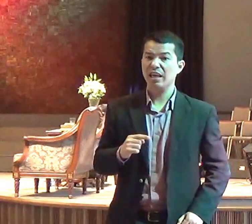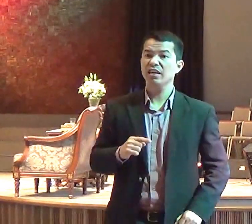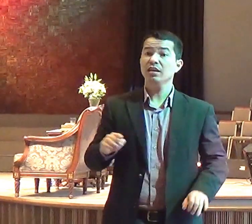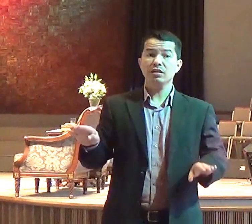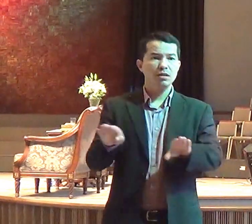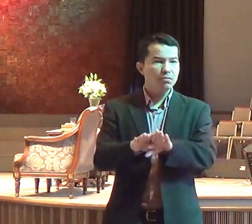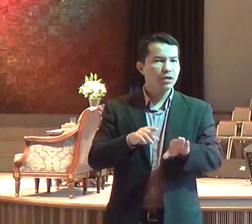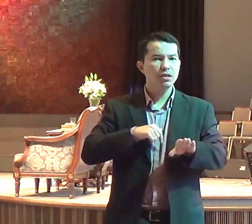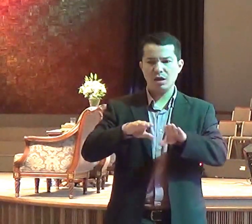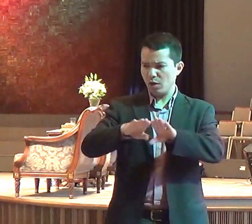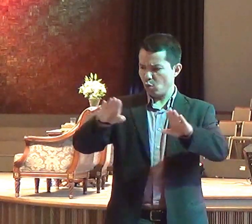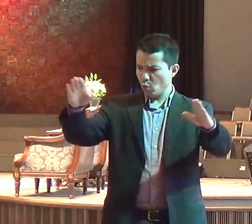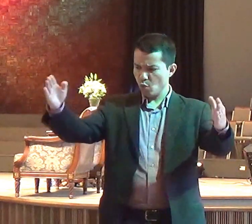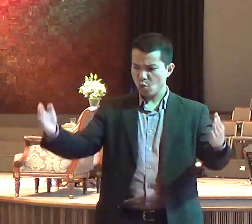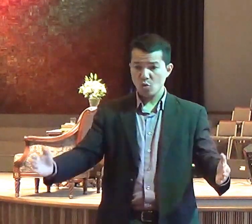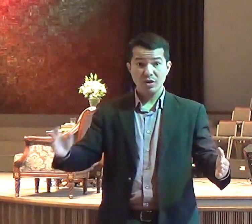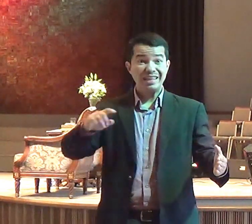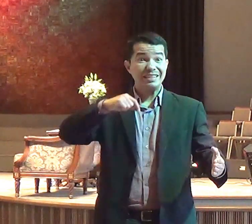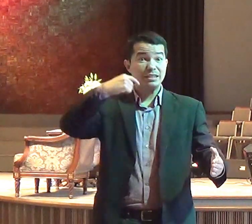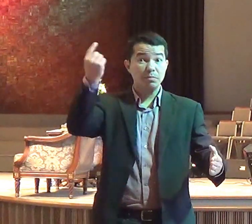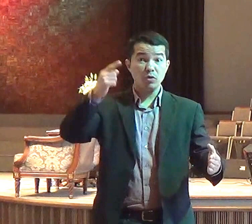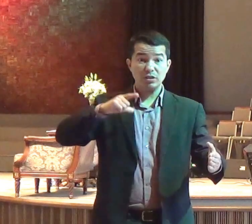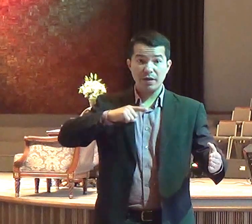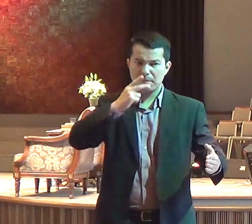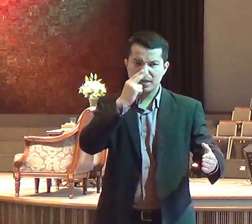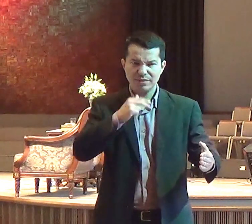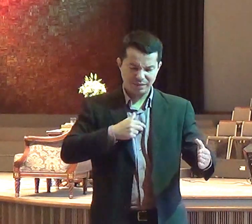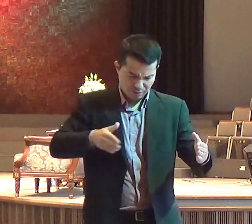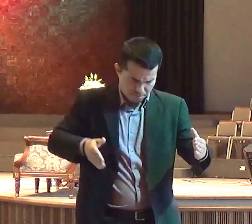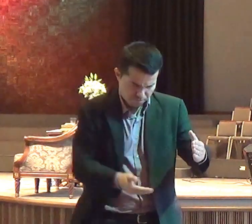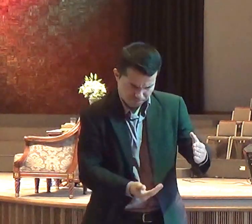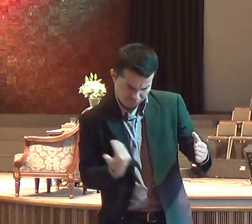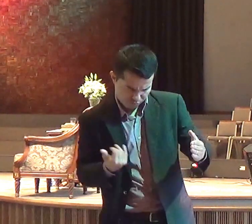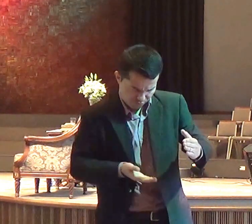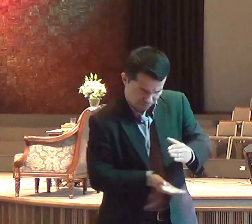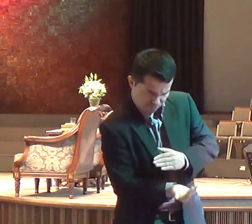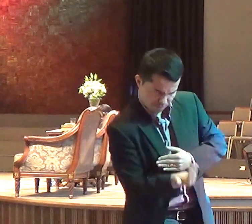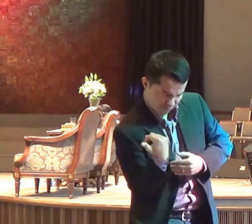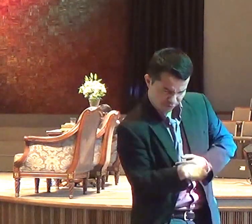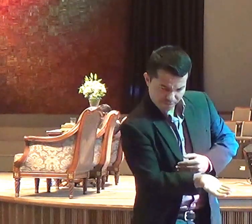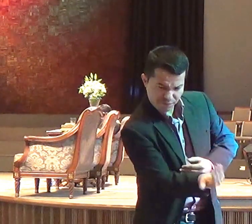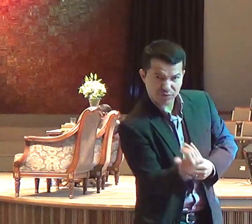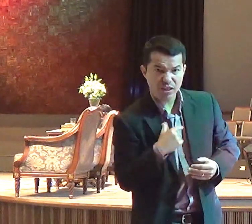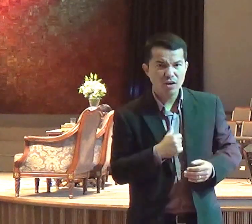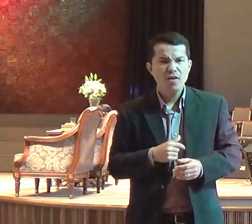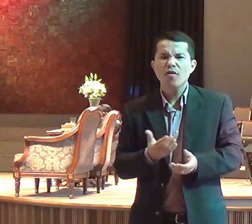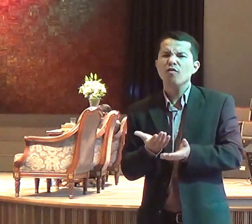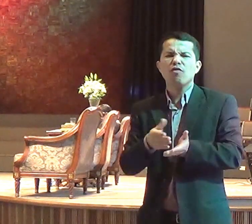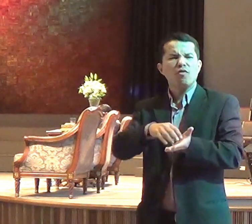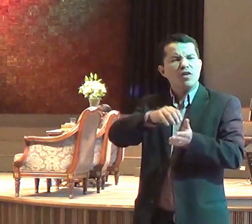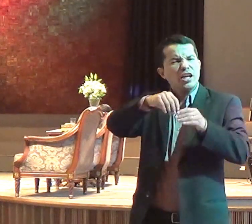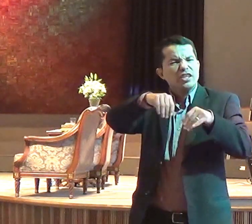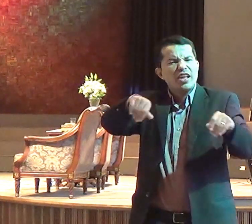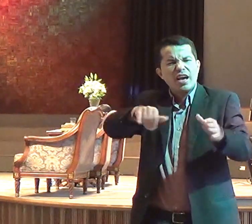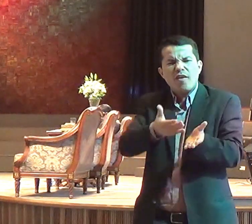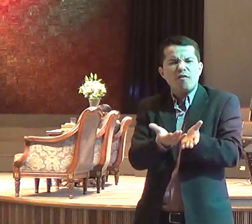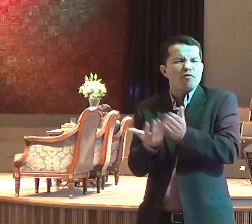cavou ao redor do altar uma valeta na qual poderiam ser semeadas duas medidas de sementes. Depois